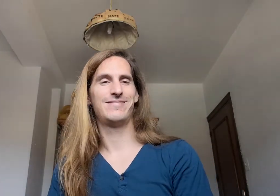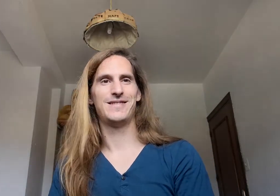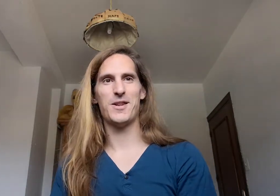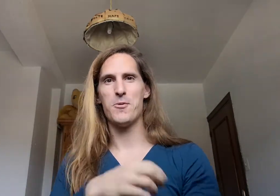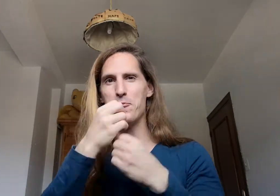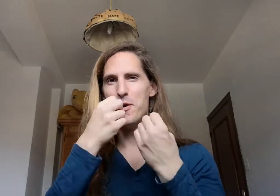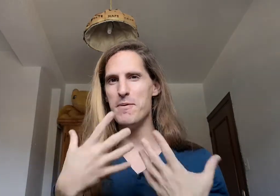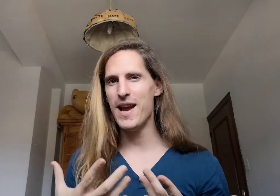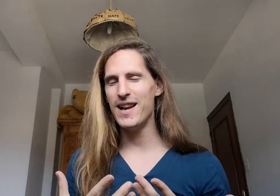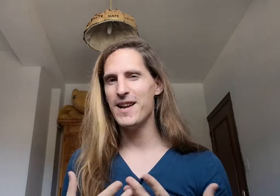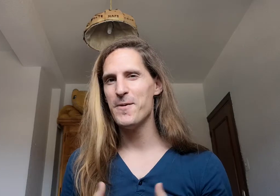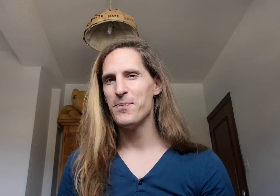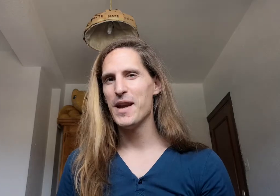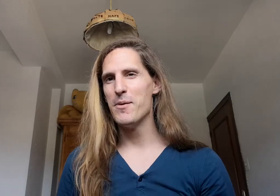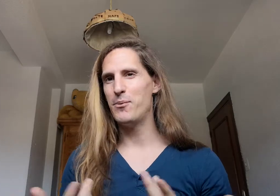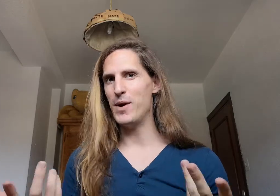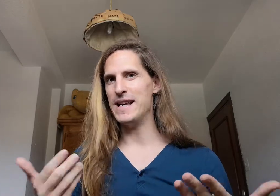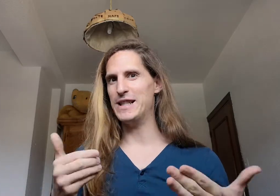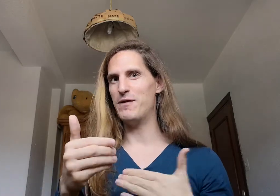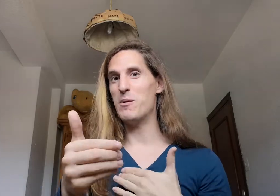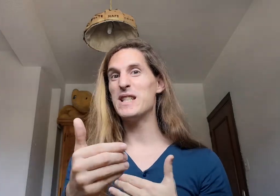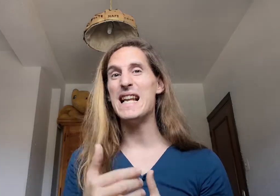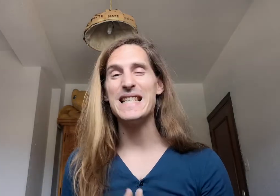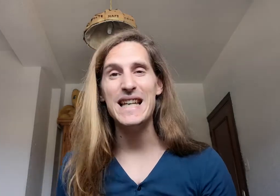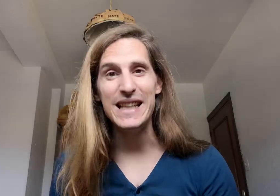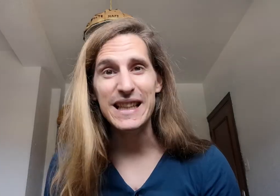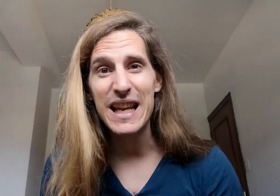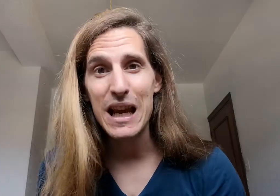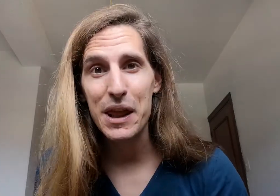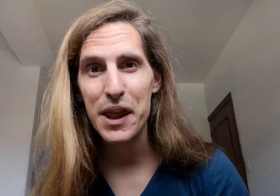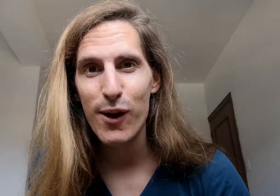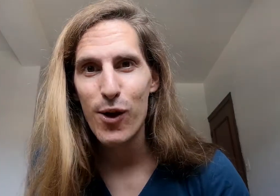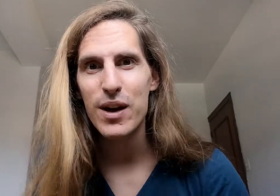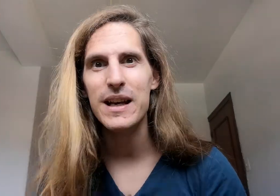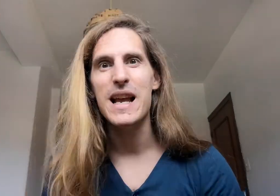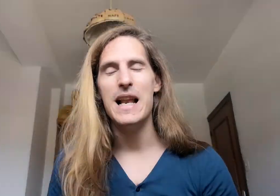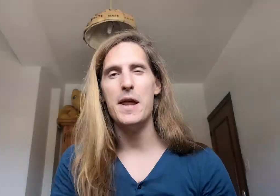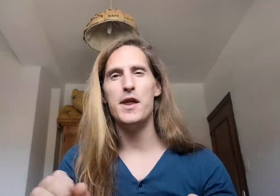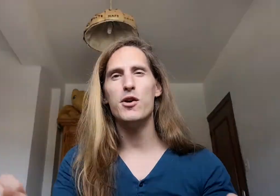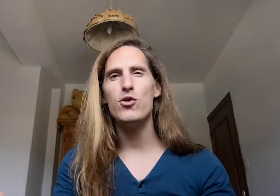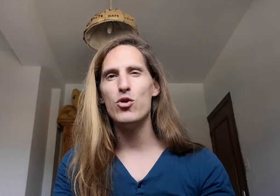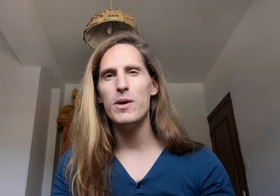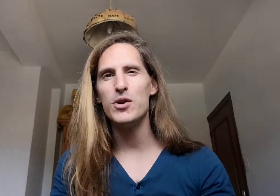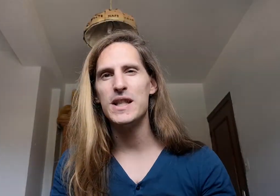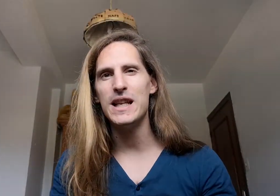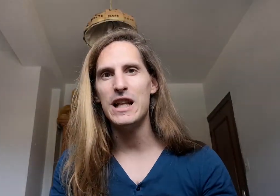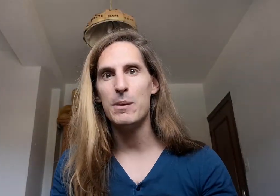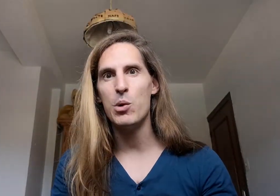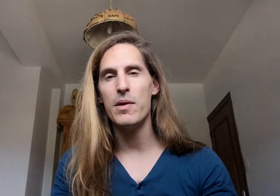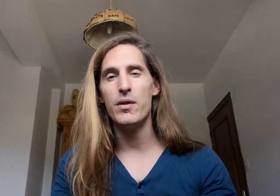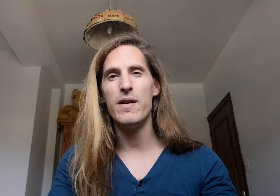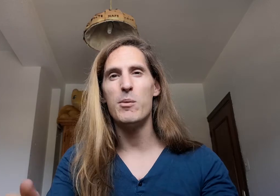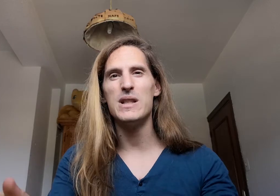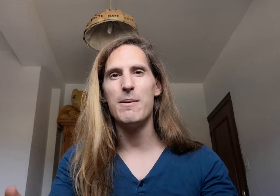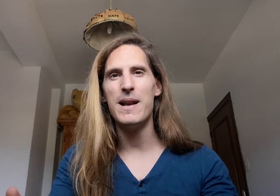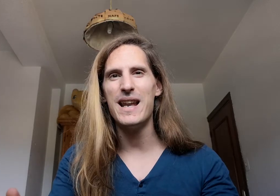Muy bien Pues Nos vamos a la siguiente lección Lección número 7 Donde vamos a hablar